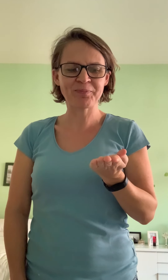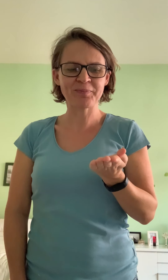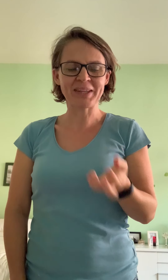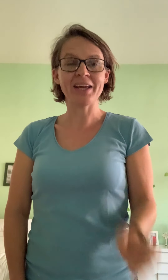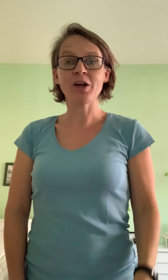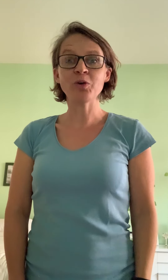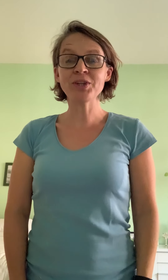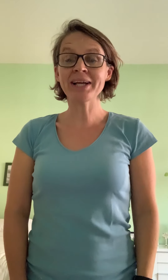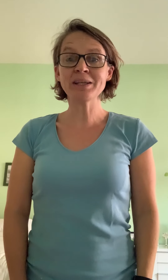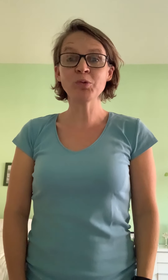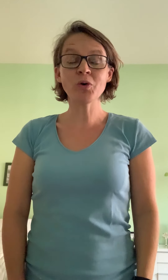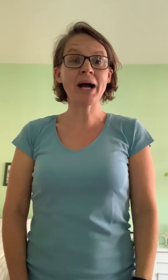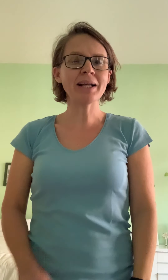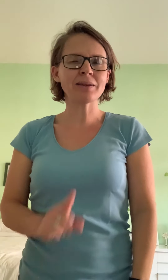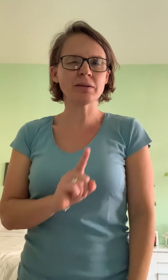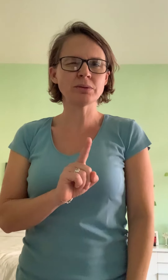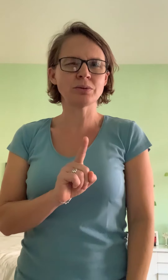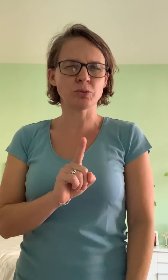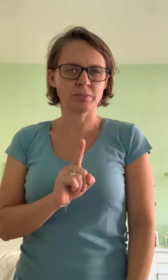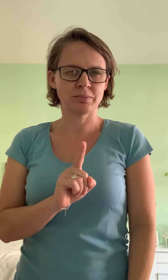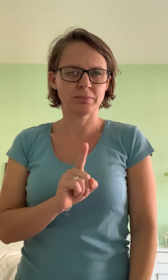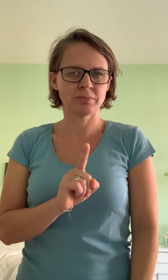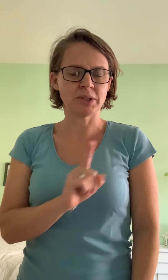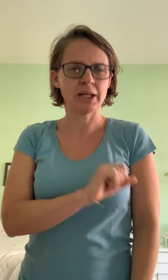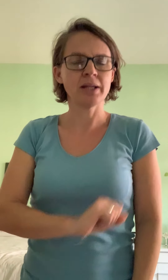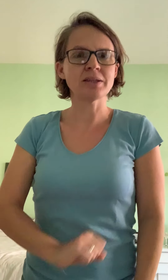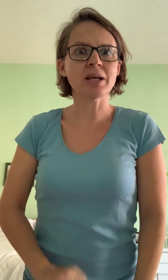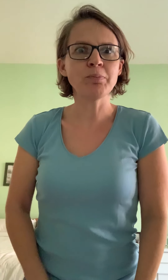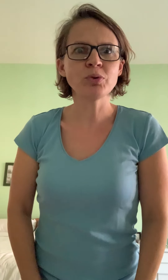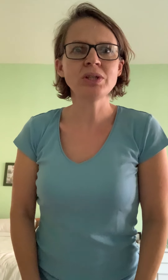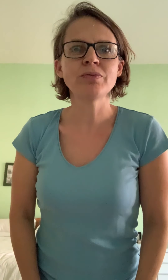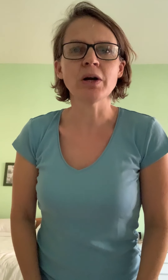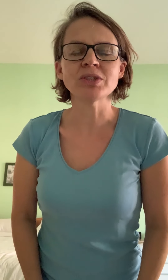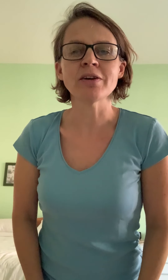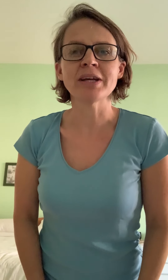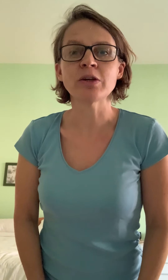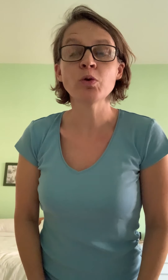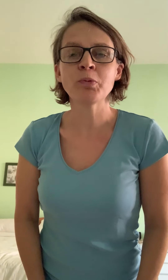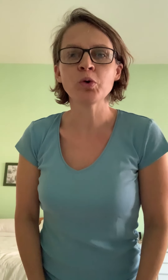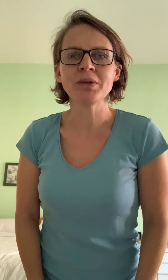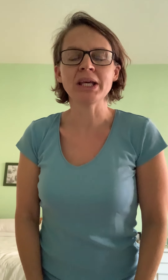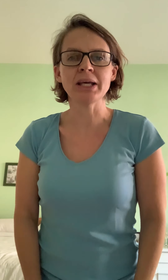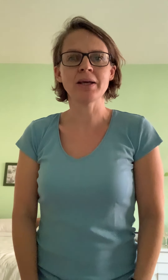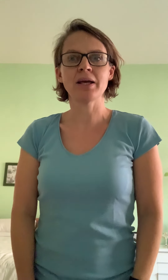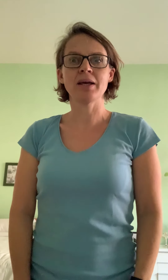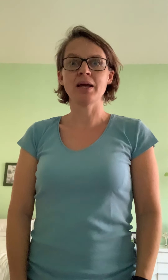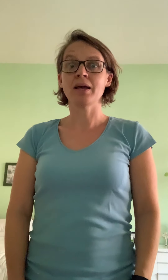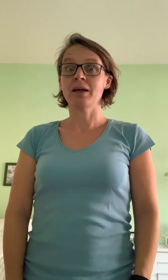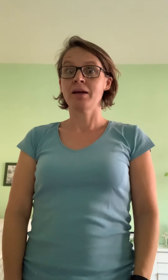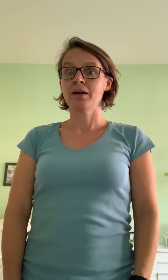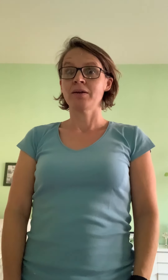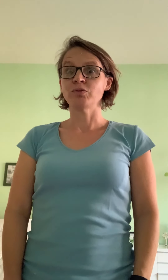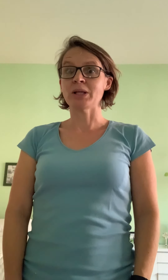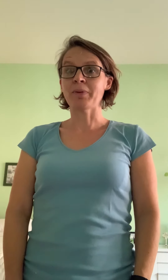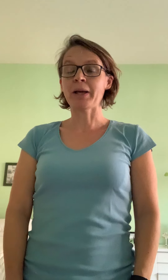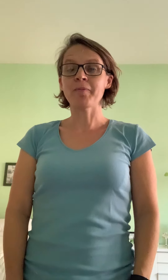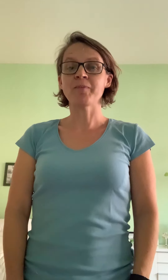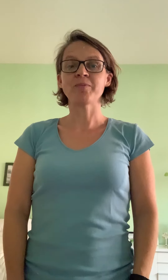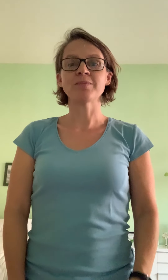Le dernier mot. Attention. Très peu de différence avec le premier. Vous êtes prêts ?